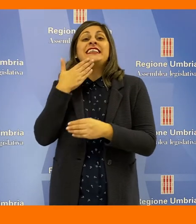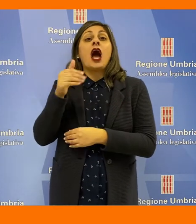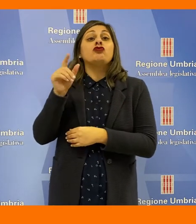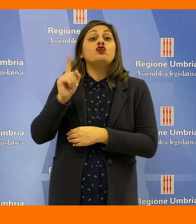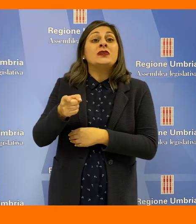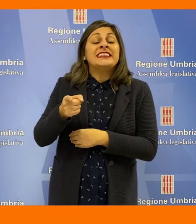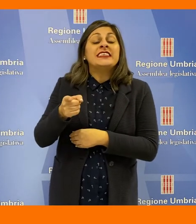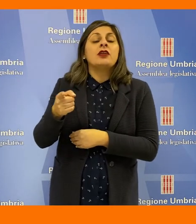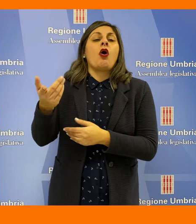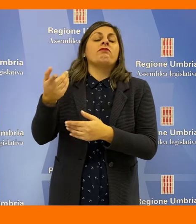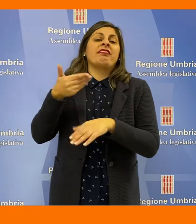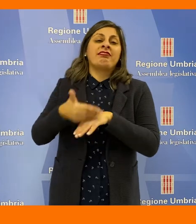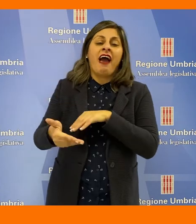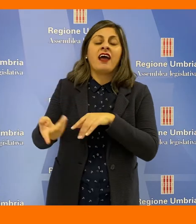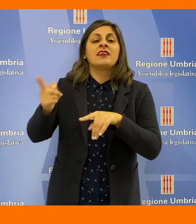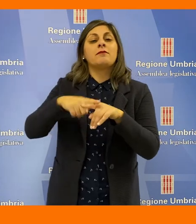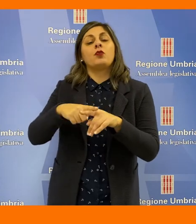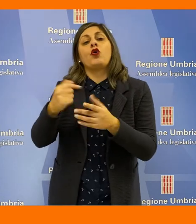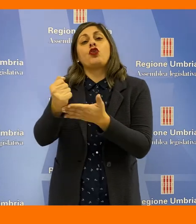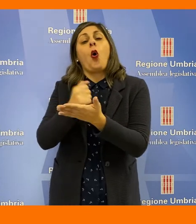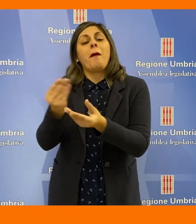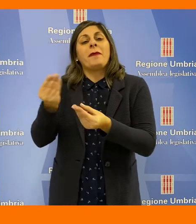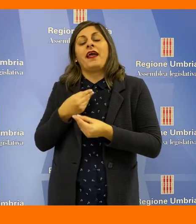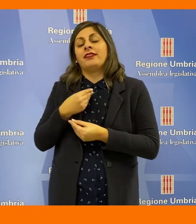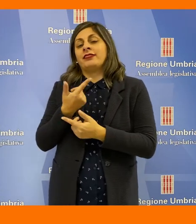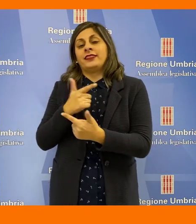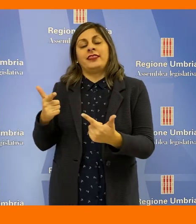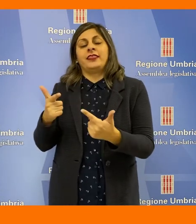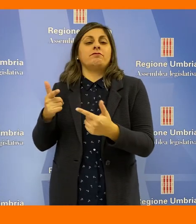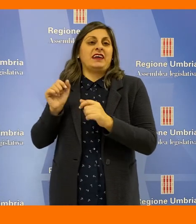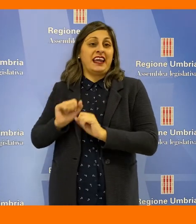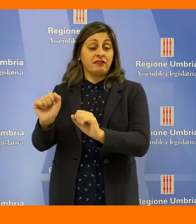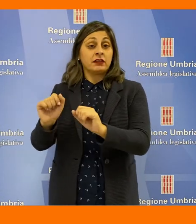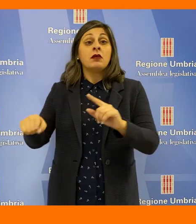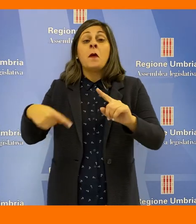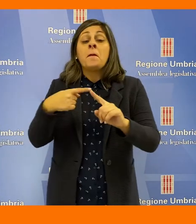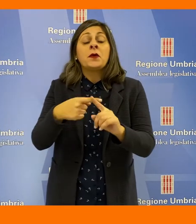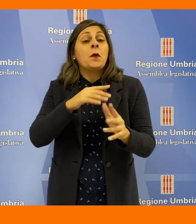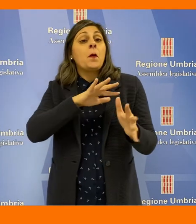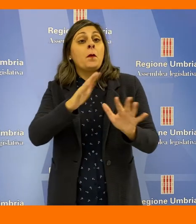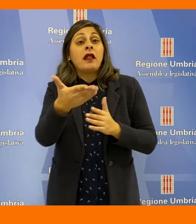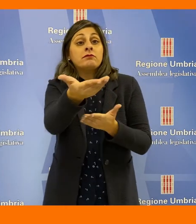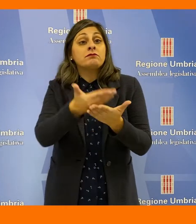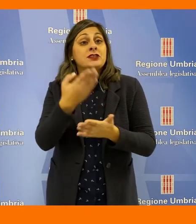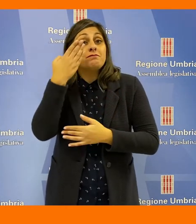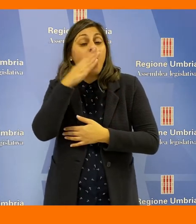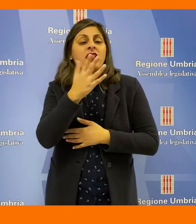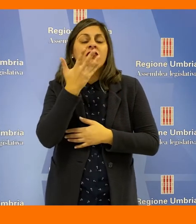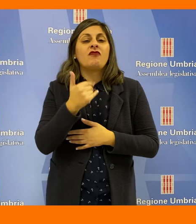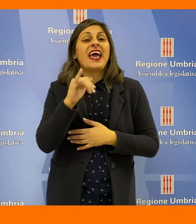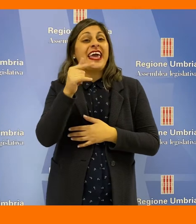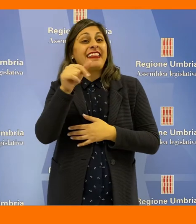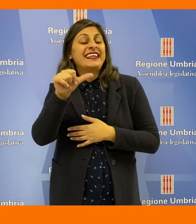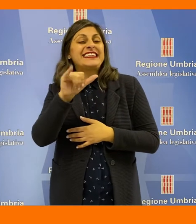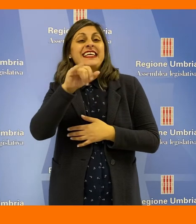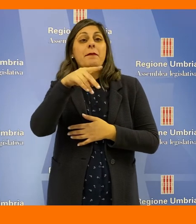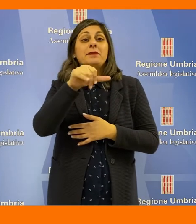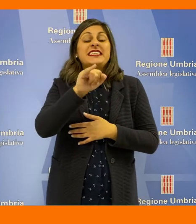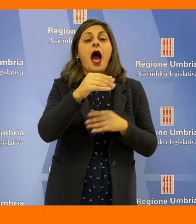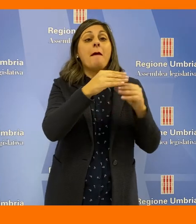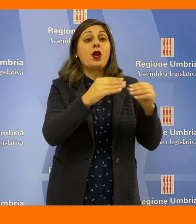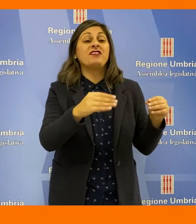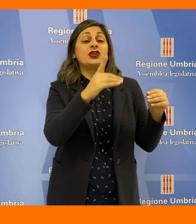istituti a San Giustino perché è pervenuta fuori termine e per carenza di documentazione. Inammissibile anche la richiesta di Spoleto di